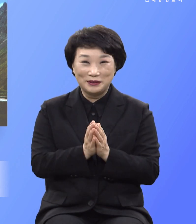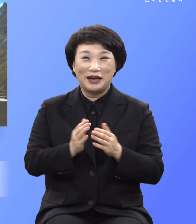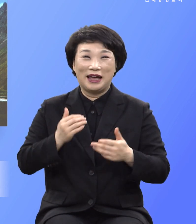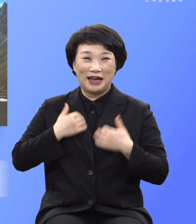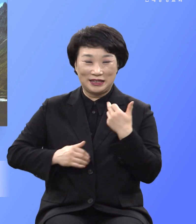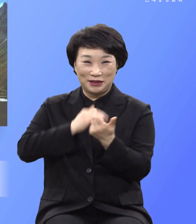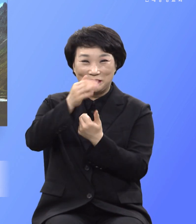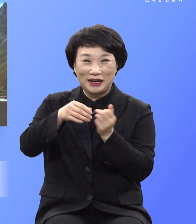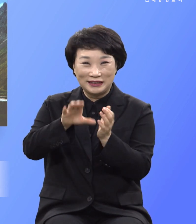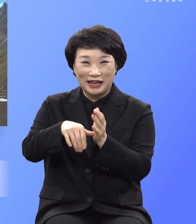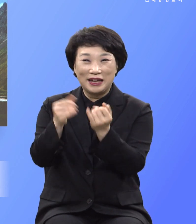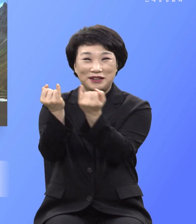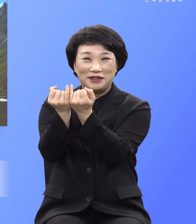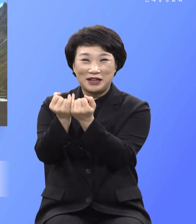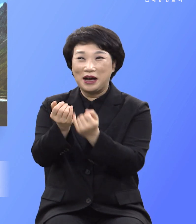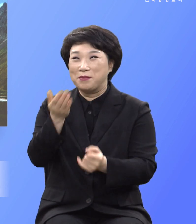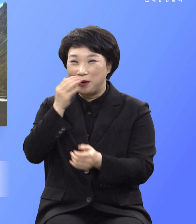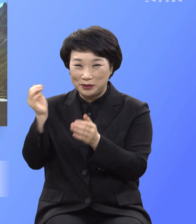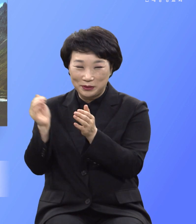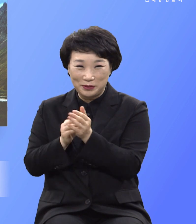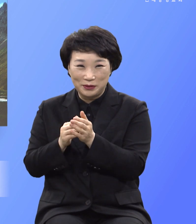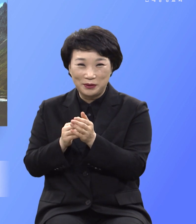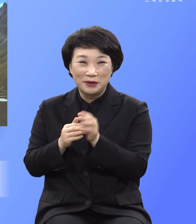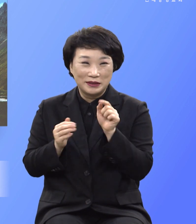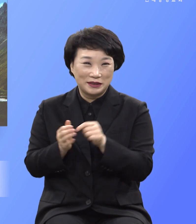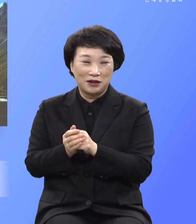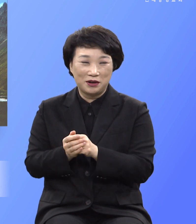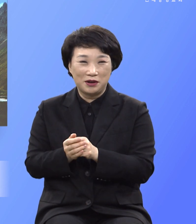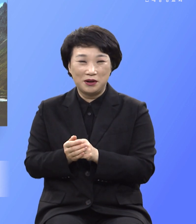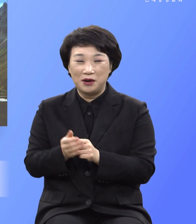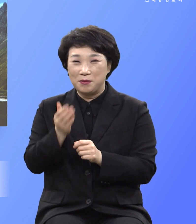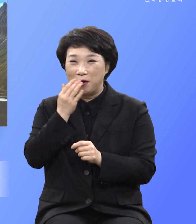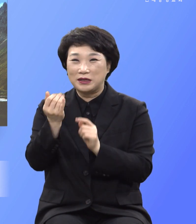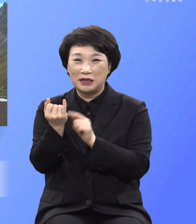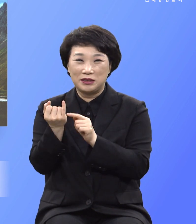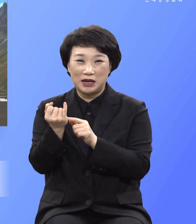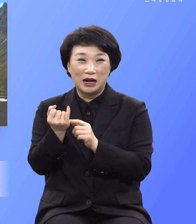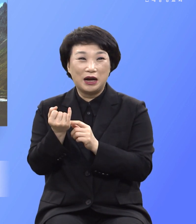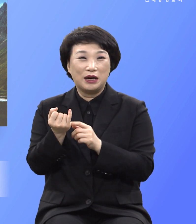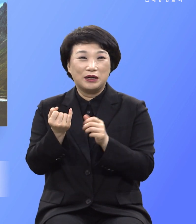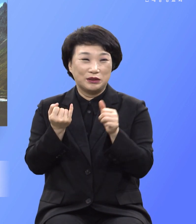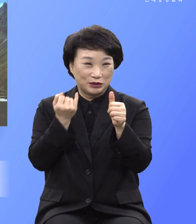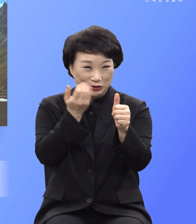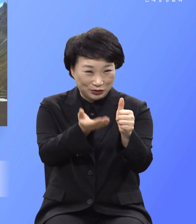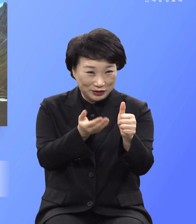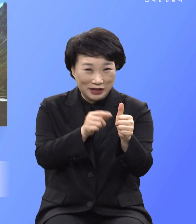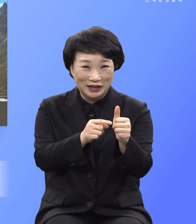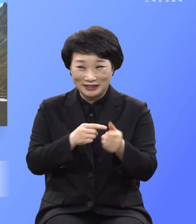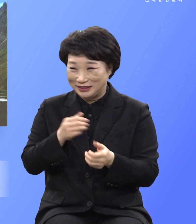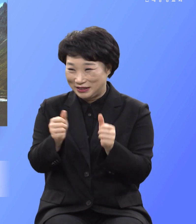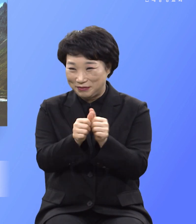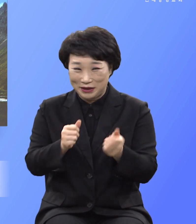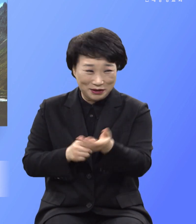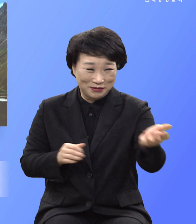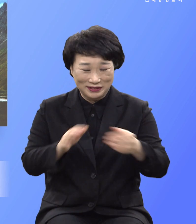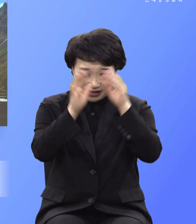여자가 먹고 그걸 먹으라는 여자 말 들어서 다 죽게 되었으니